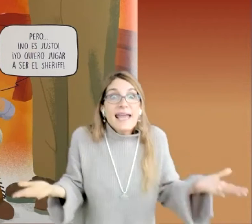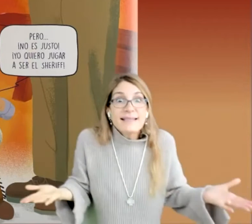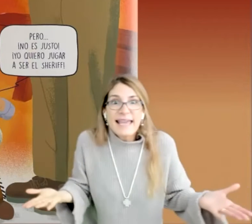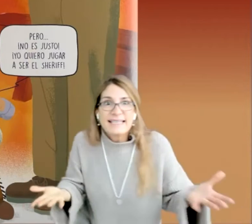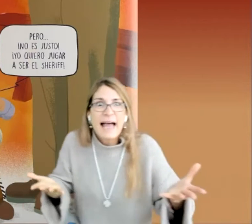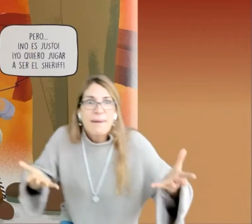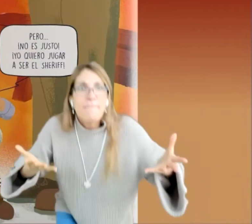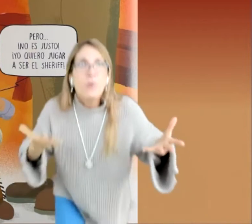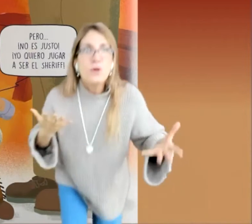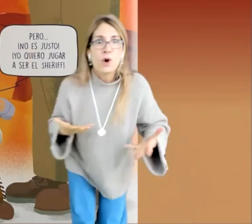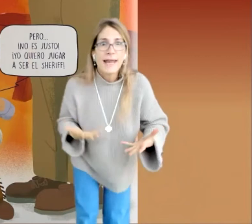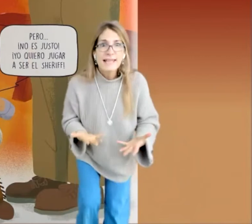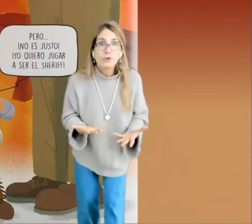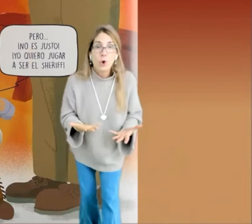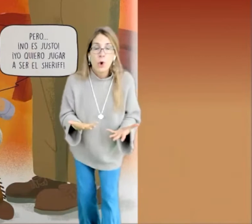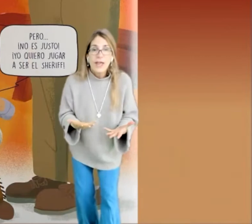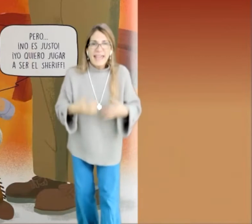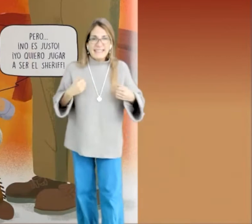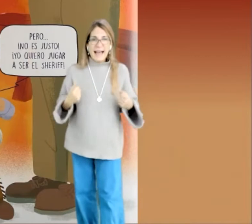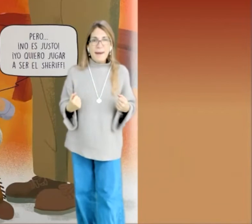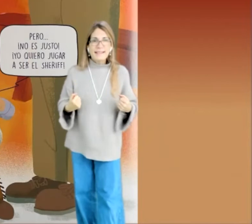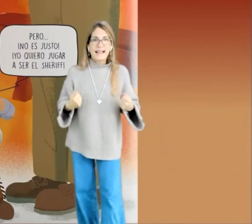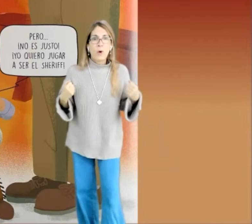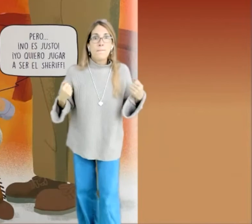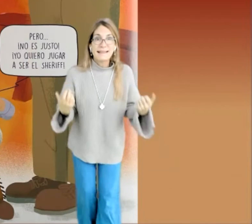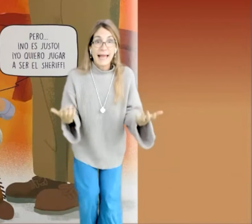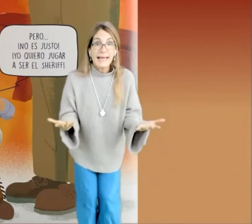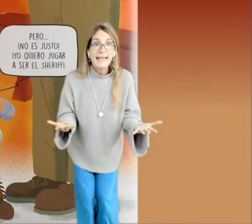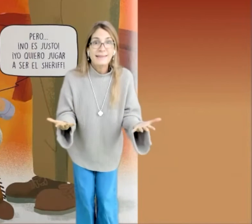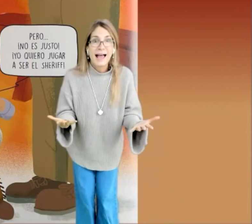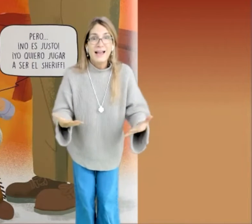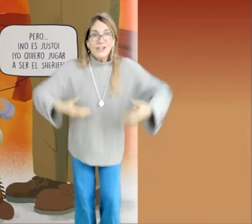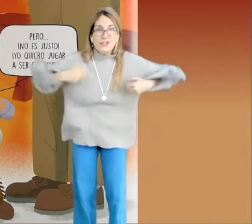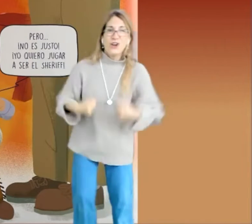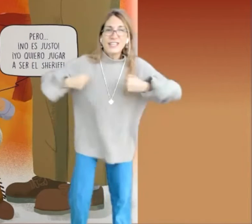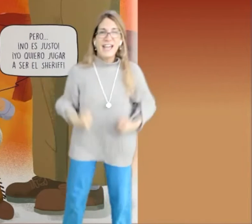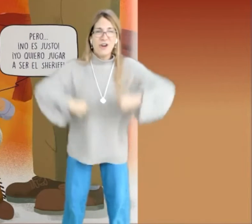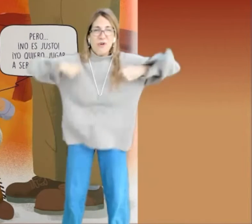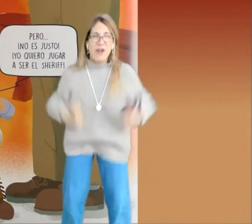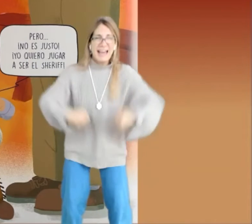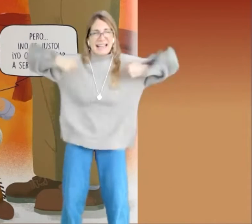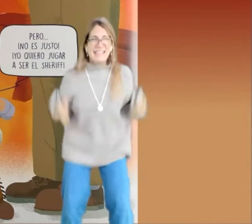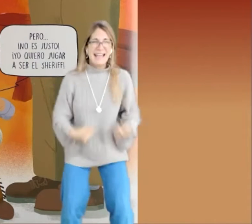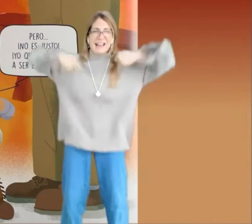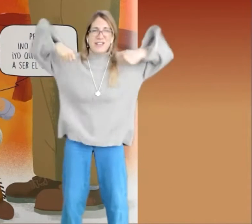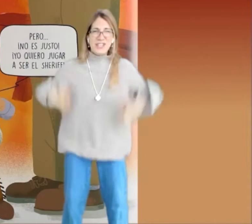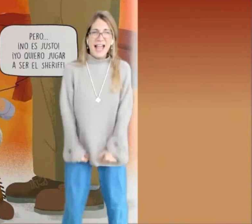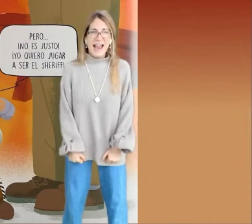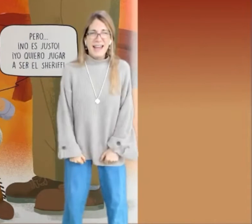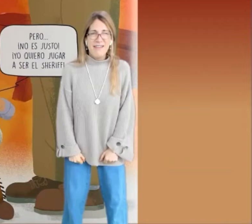es! ¡Estaba muy molesto! ¡Estaba hasta con pataleta! ¡Yo quiero jugar a ser el sheriff!